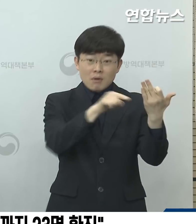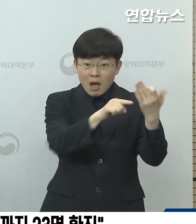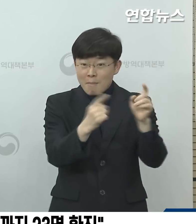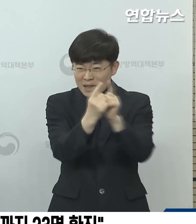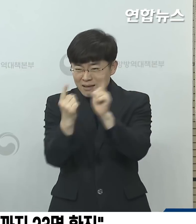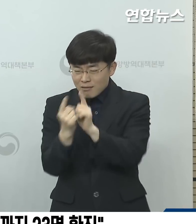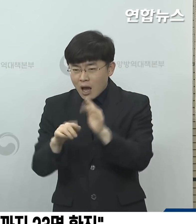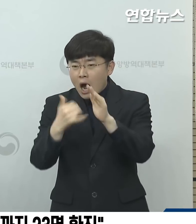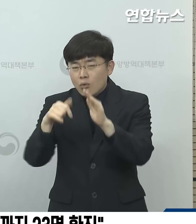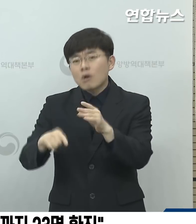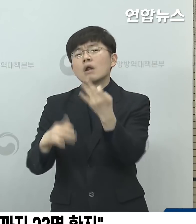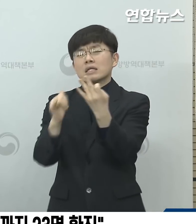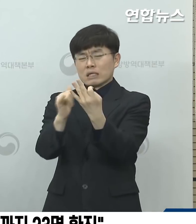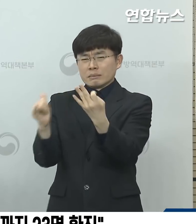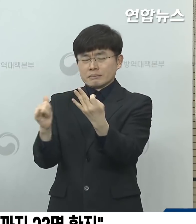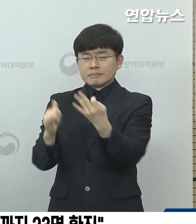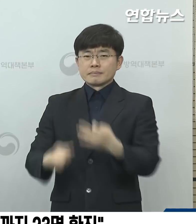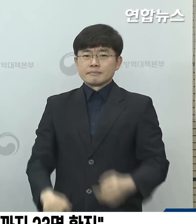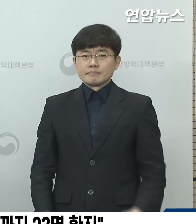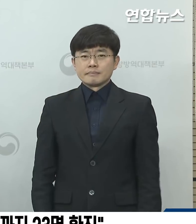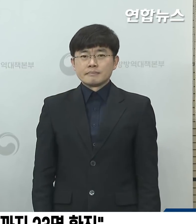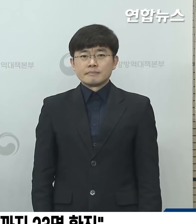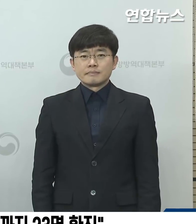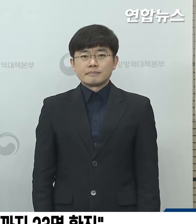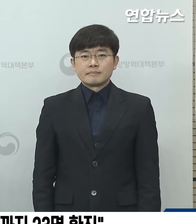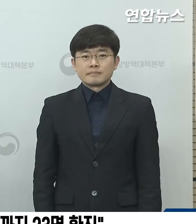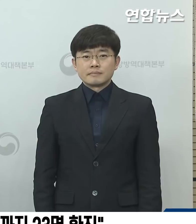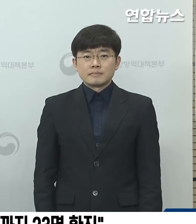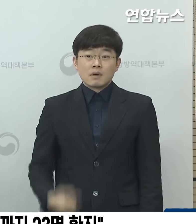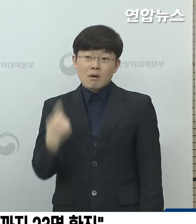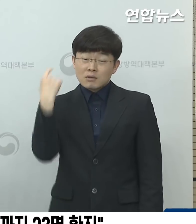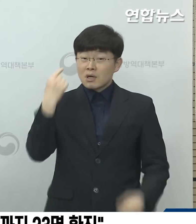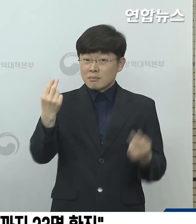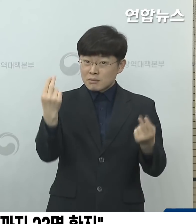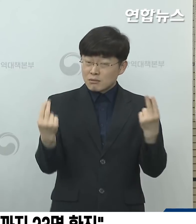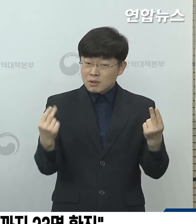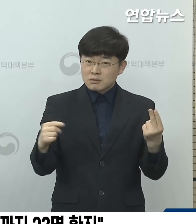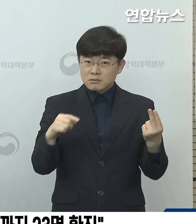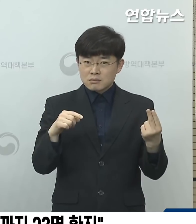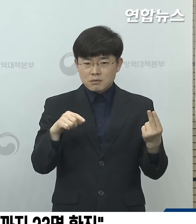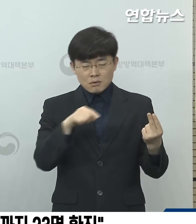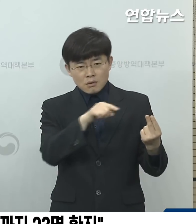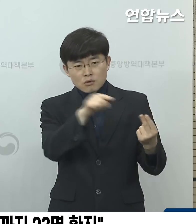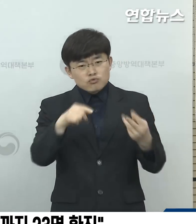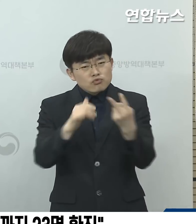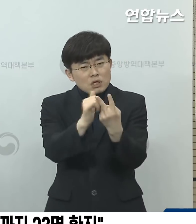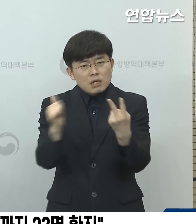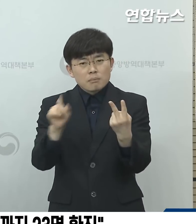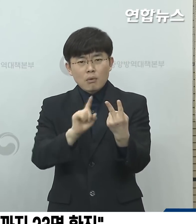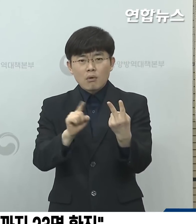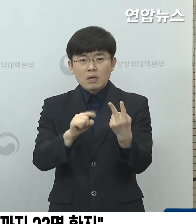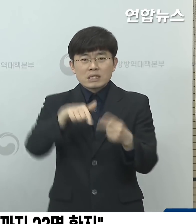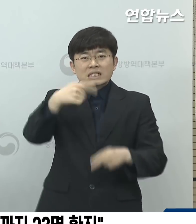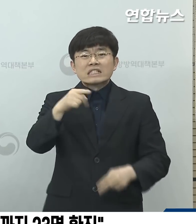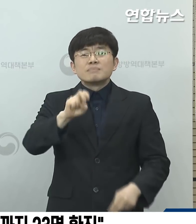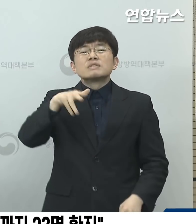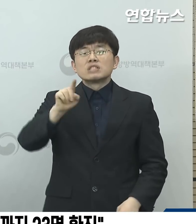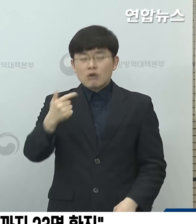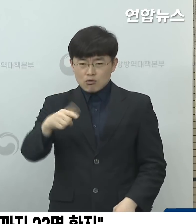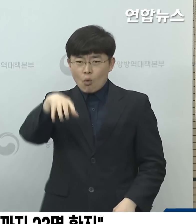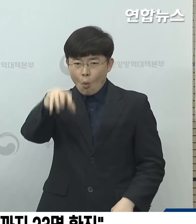접촉자가 4명으로 분류가 되어 있습니다. 전일 확인된 확진자 중 2명이 금천구 소재